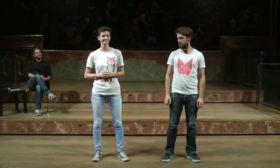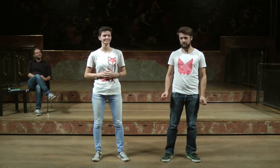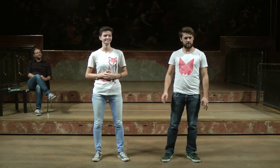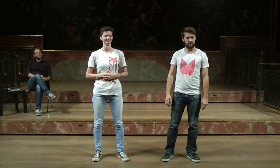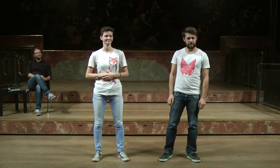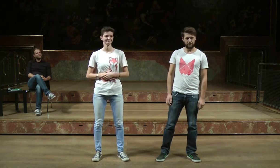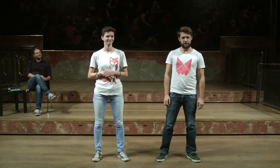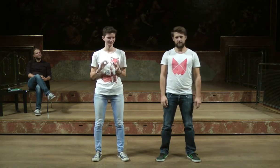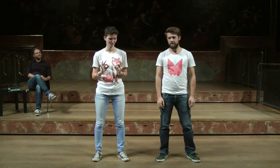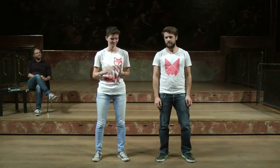und mit der Umwelt.